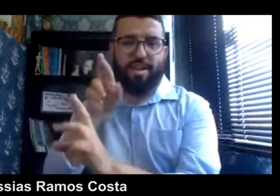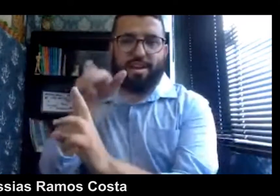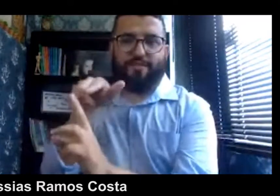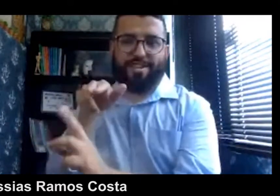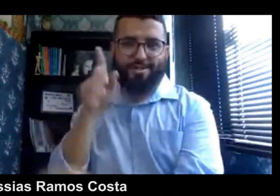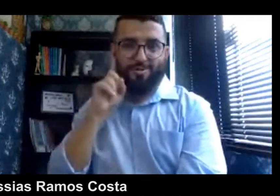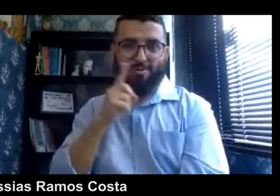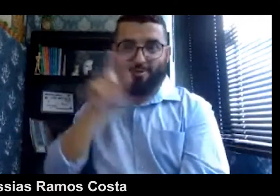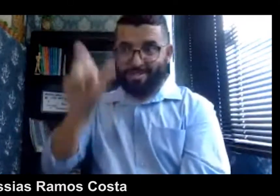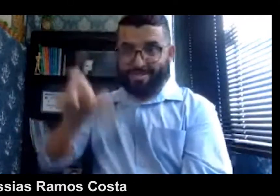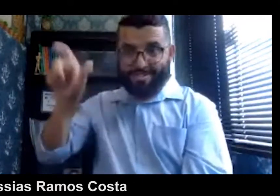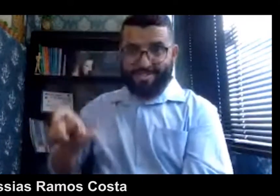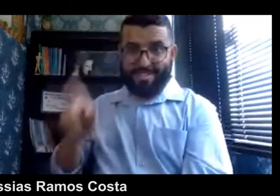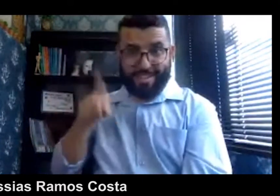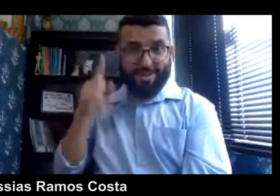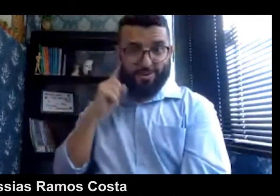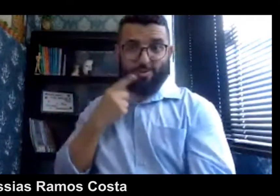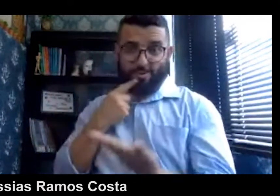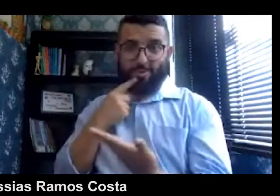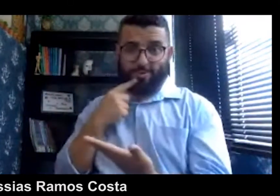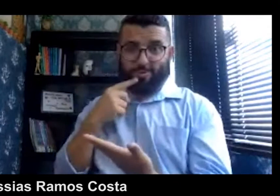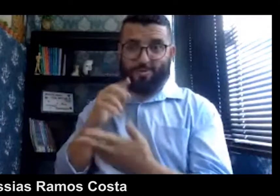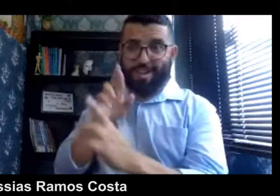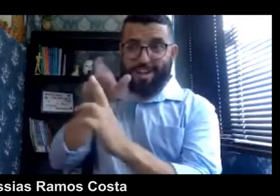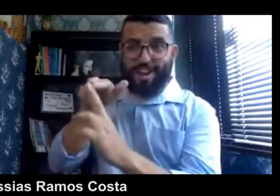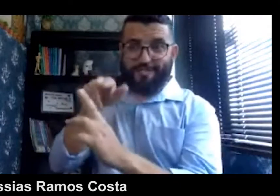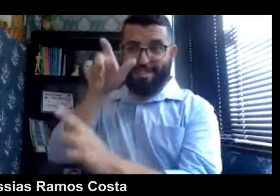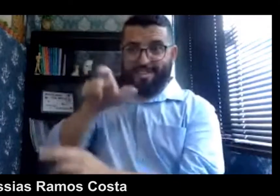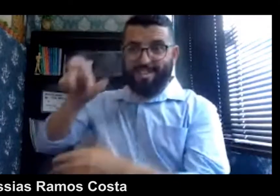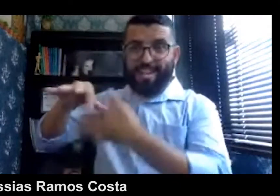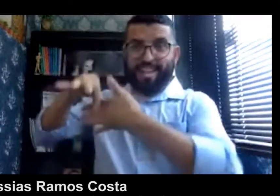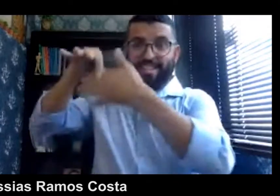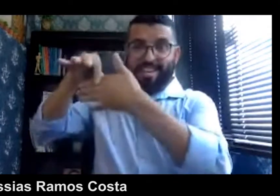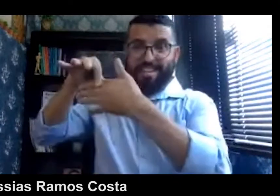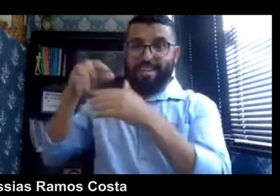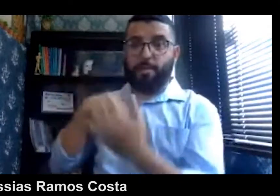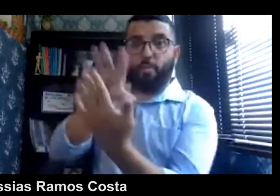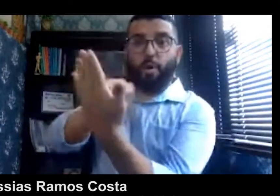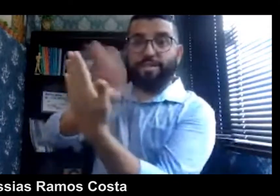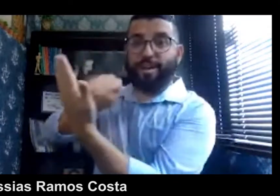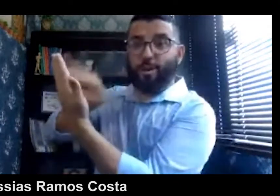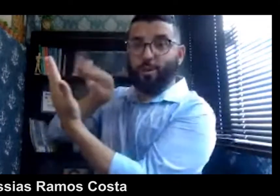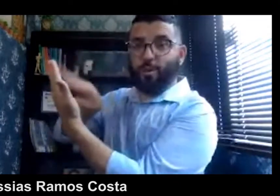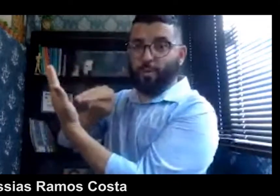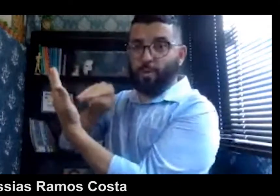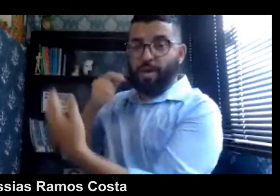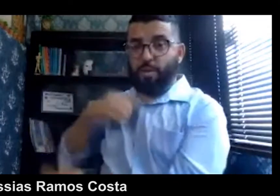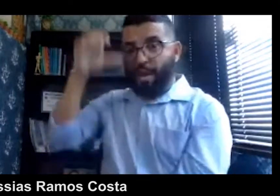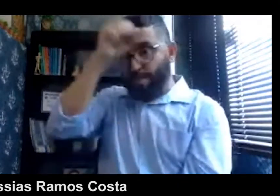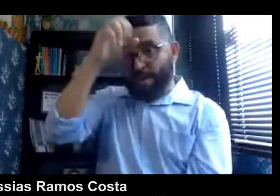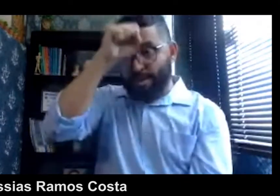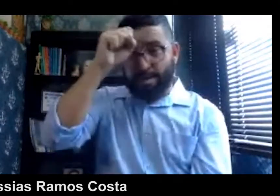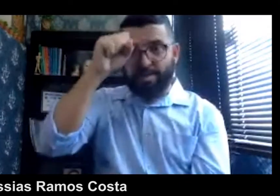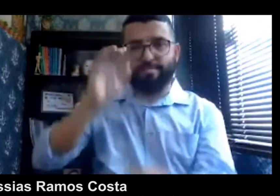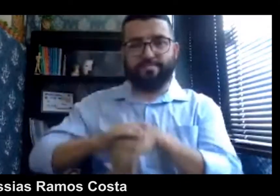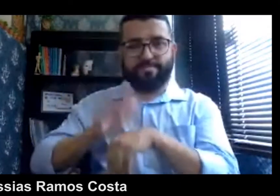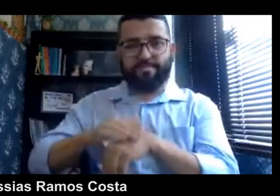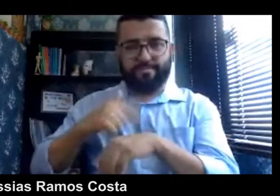referência de pessoas surdas. Então, essa referência, esse líder, é um modelo que as pessoas querem copiar, querem